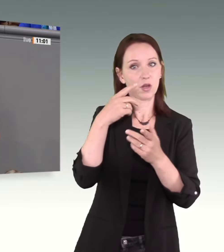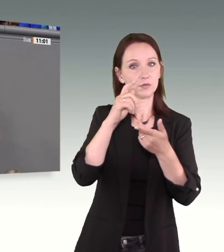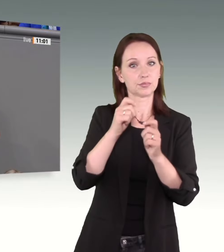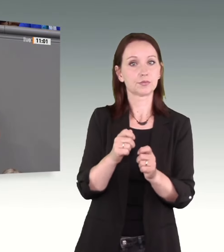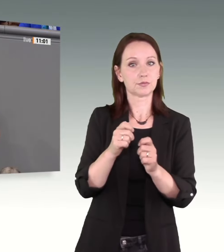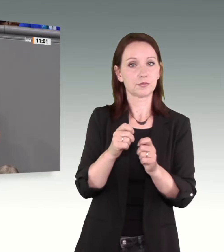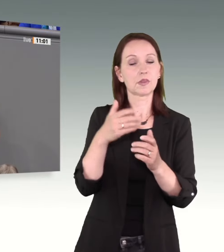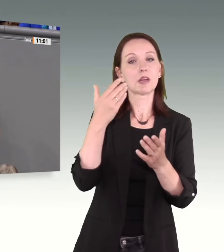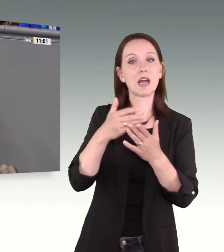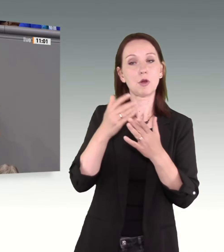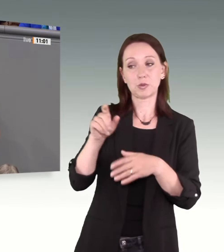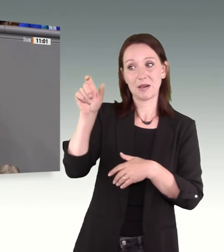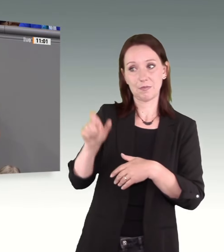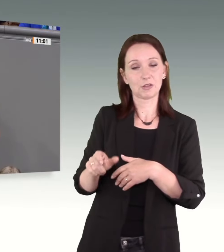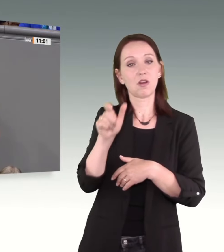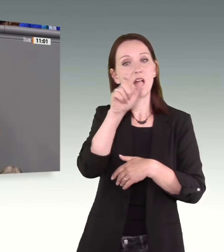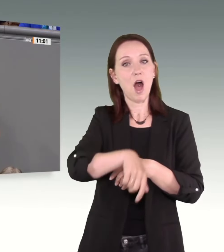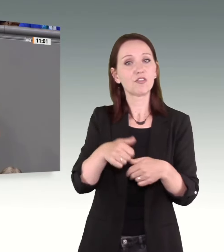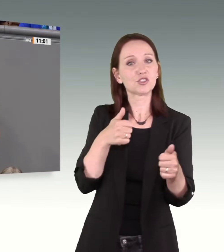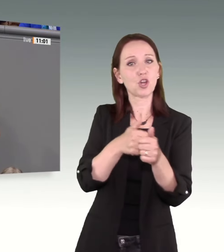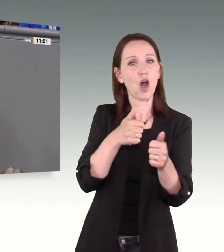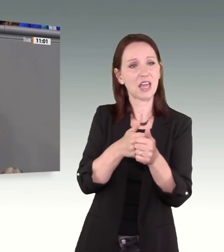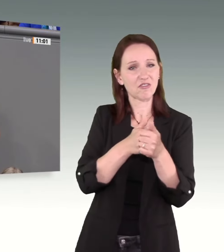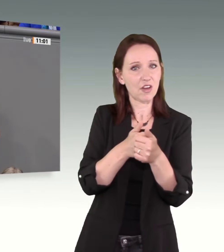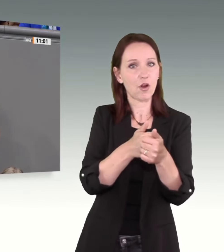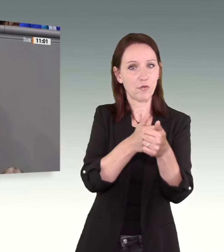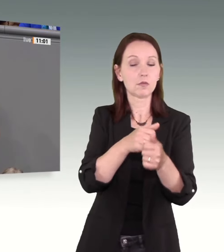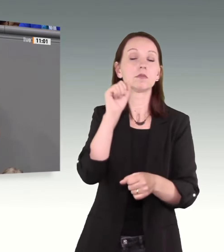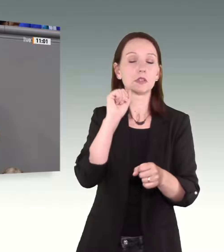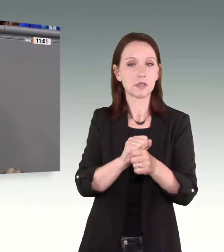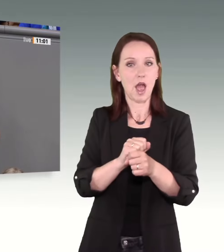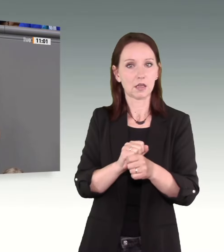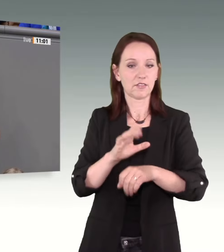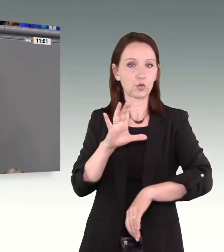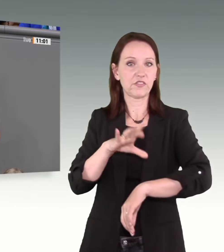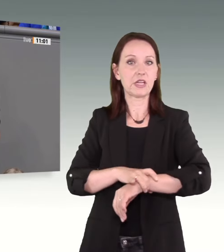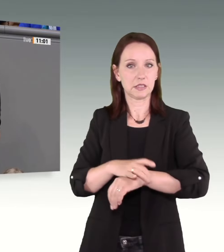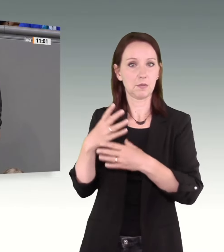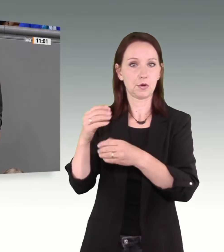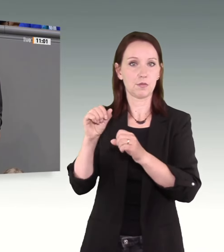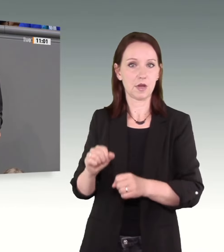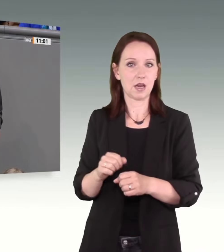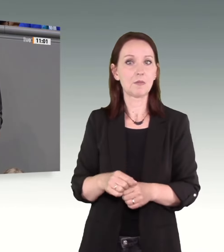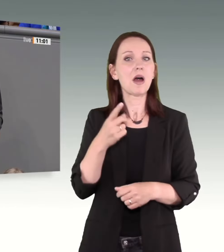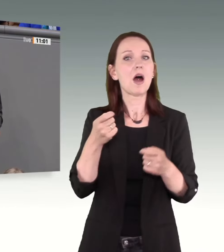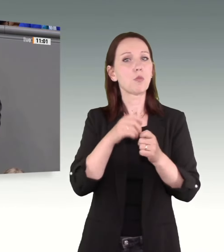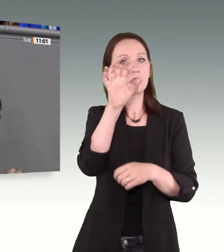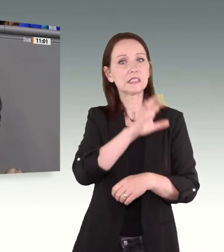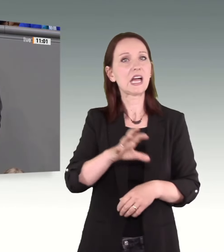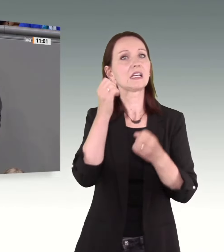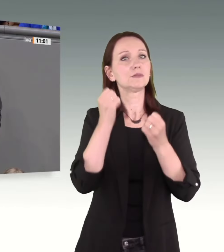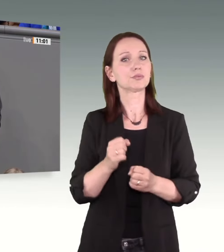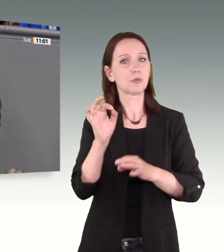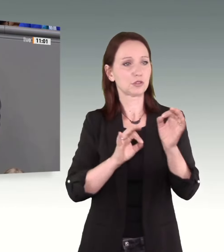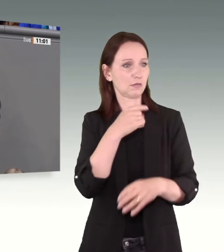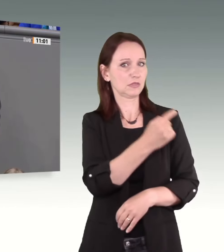dass die Nutzung von Fußfesseln auch bei Stalking möglich ist. Sie regieren doch in der Mehrzahl der Bundesländer, also nicht